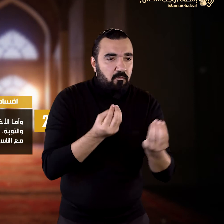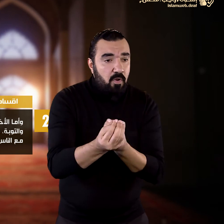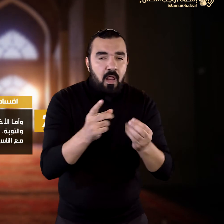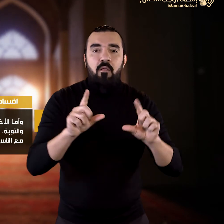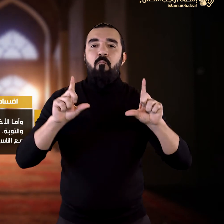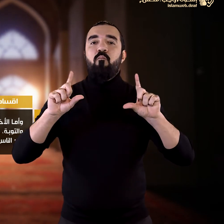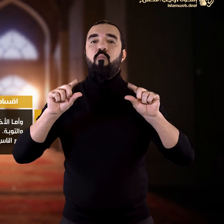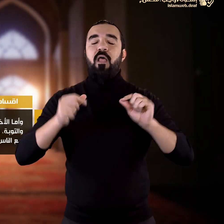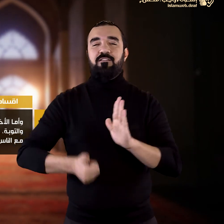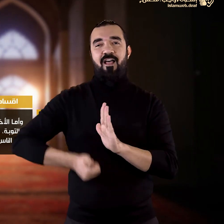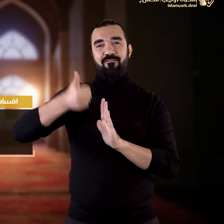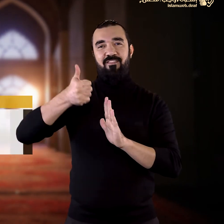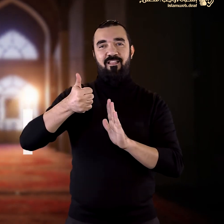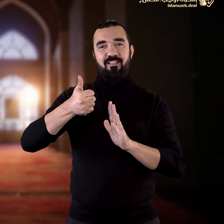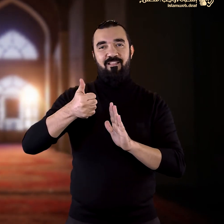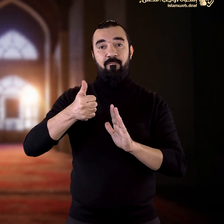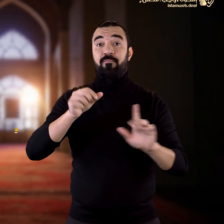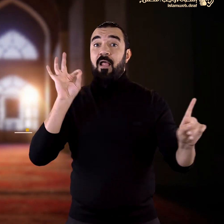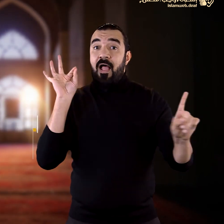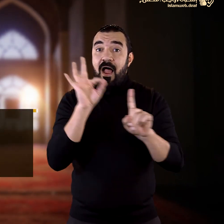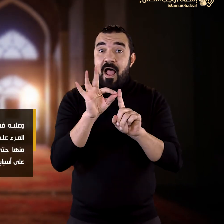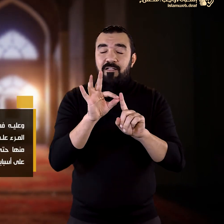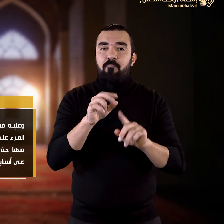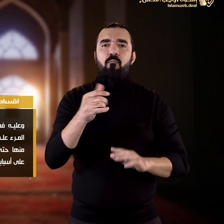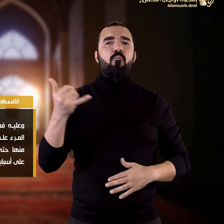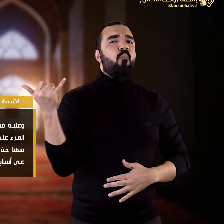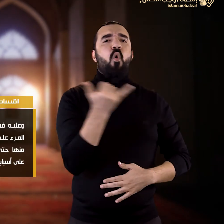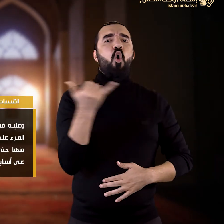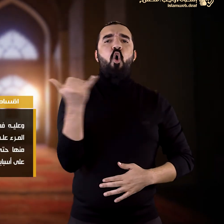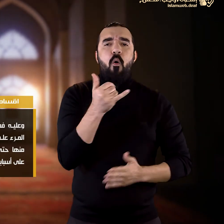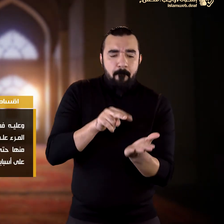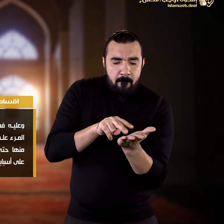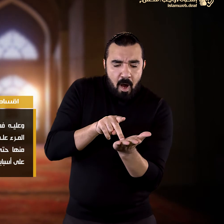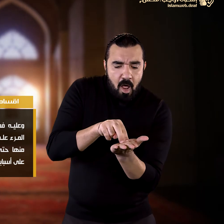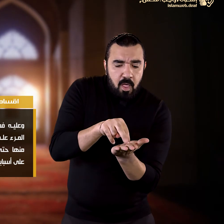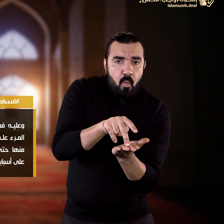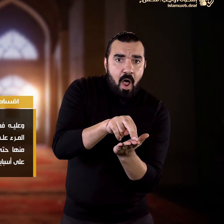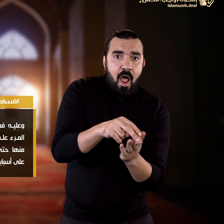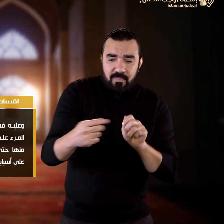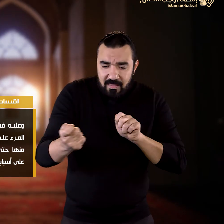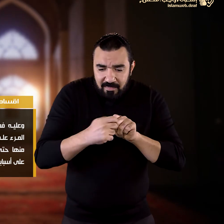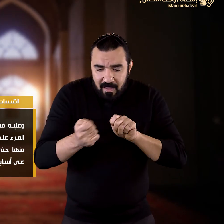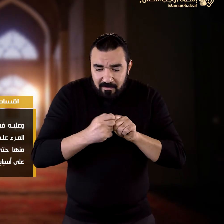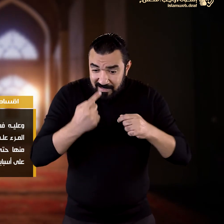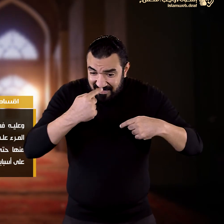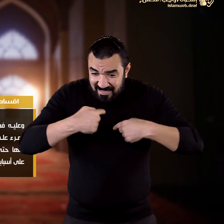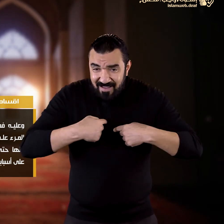عليهم ونحو ذلك وعليه فمن أهم الخطوات في طريق تهذيب النفس